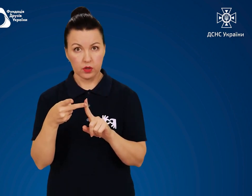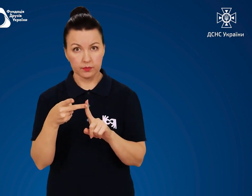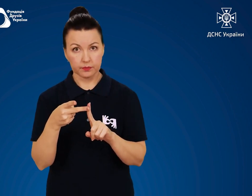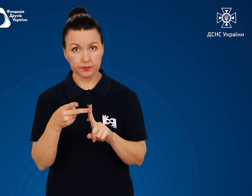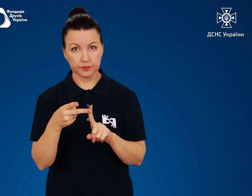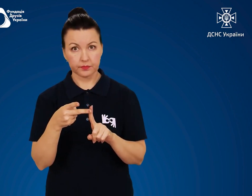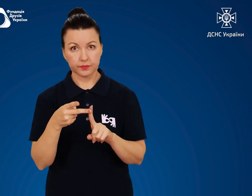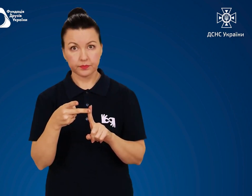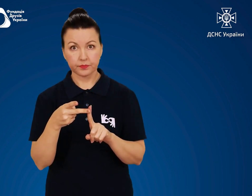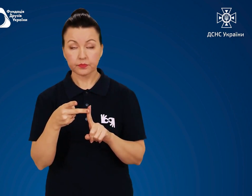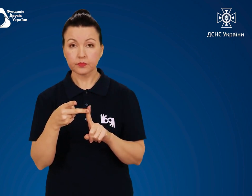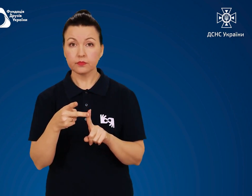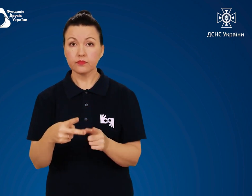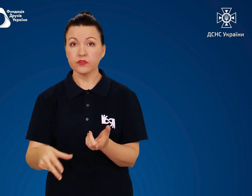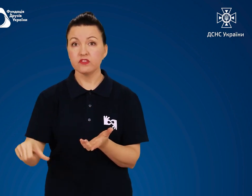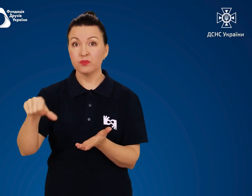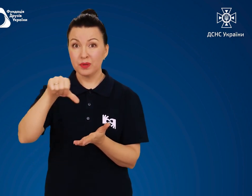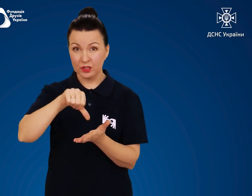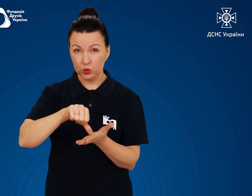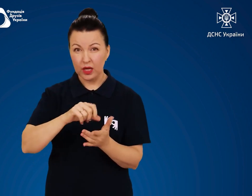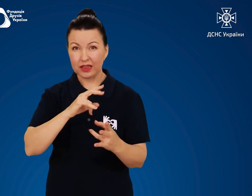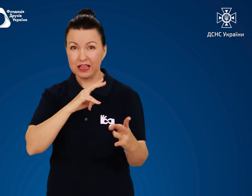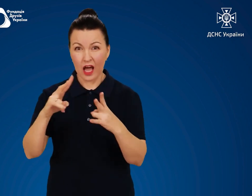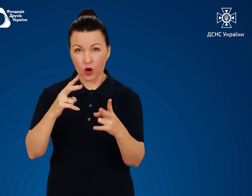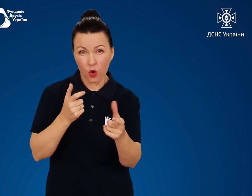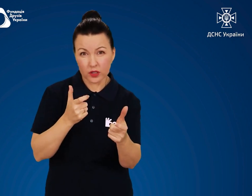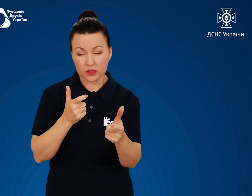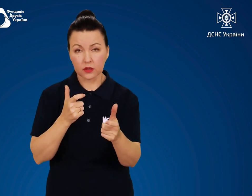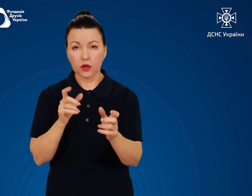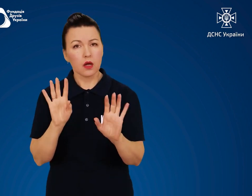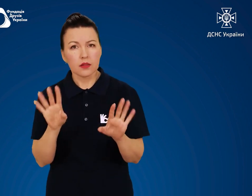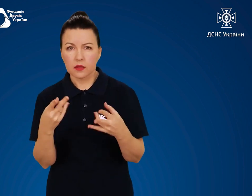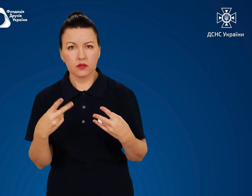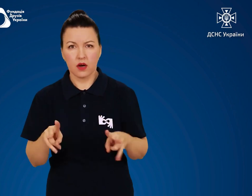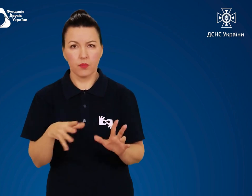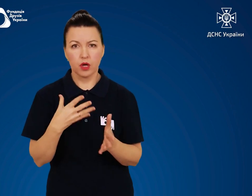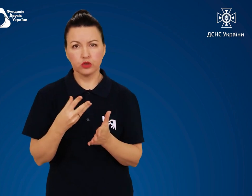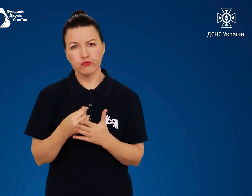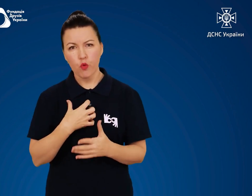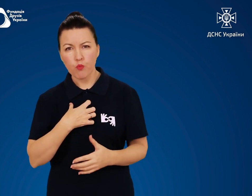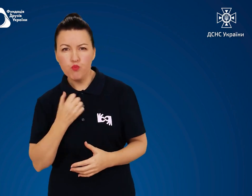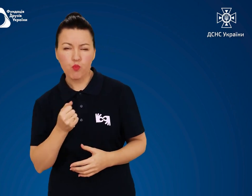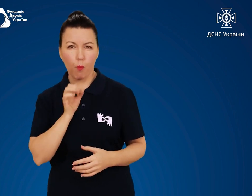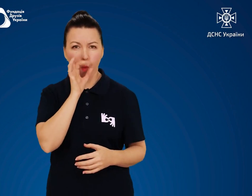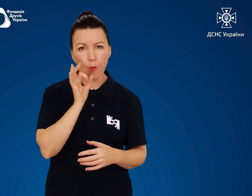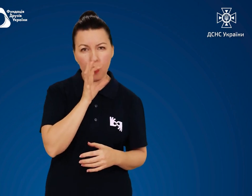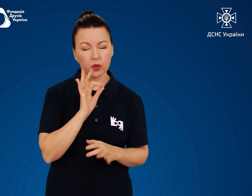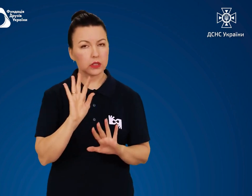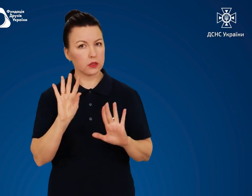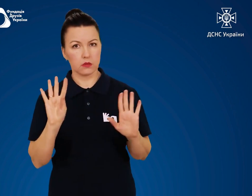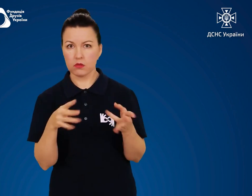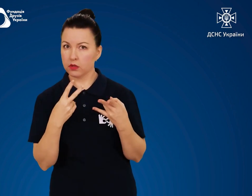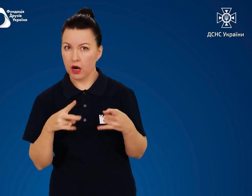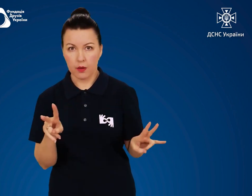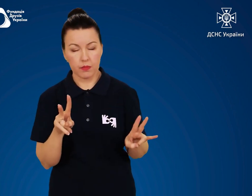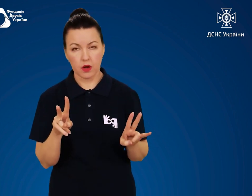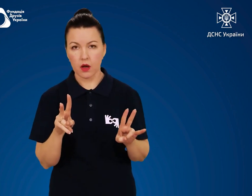У присутності терористів не виказуйте своє невдоволення. Утримайтеся